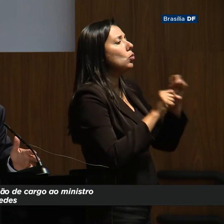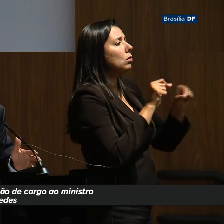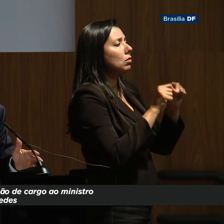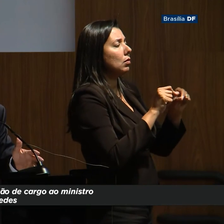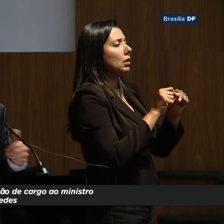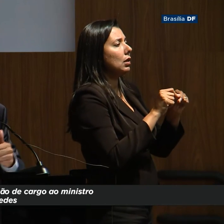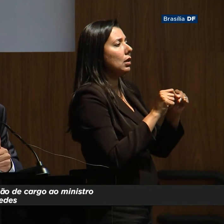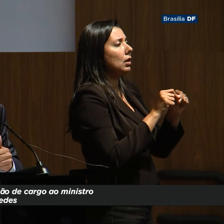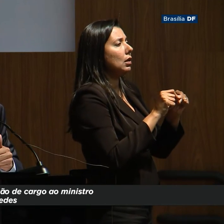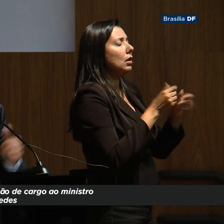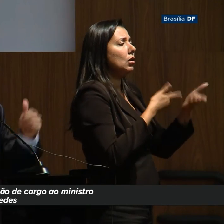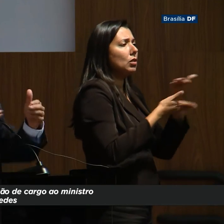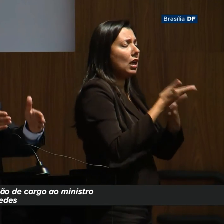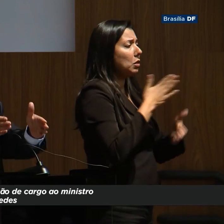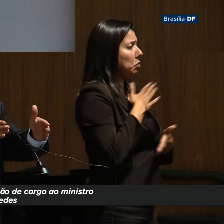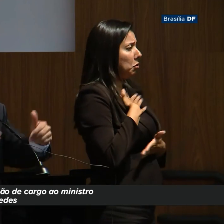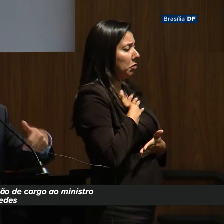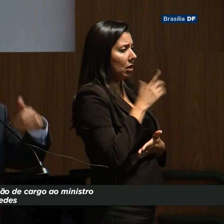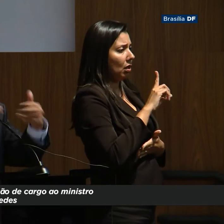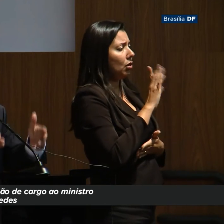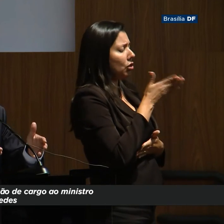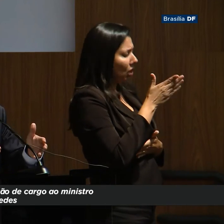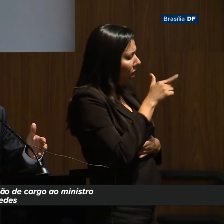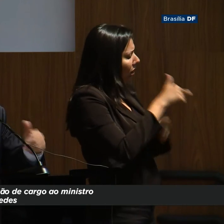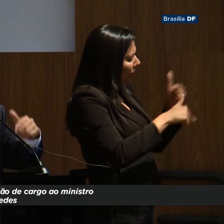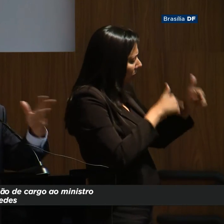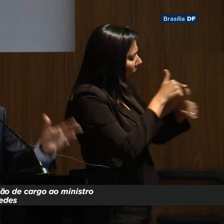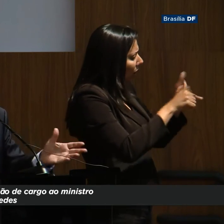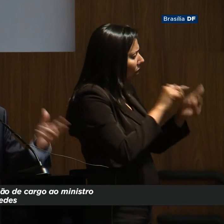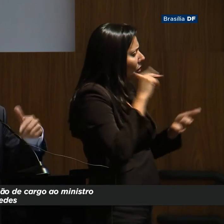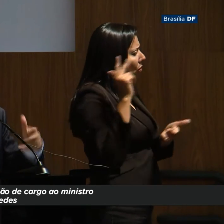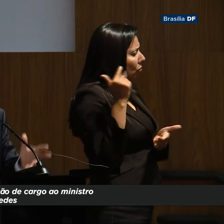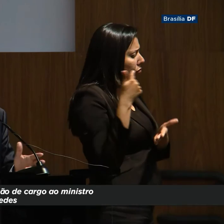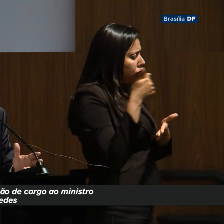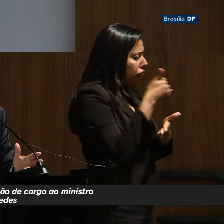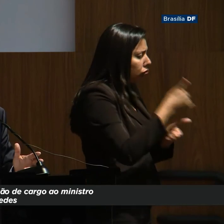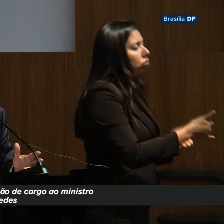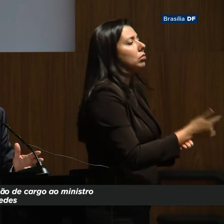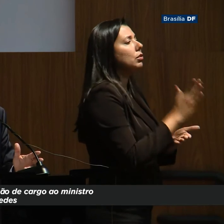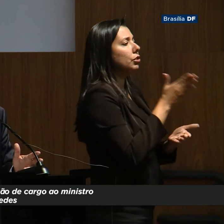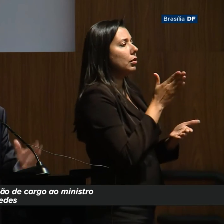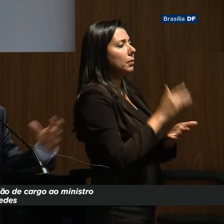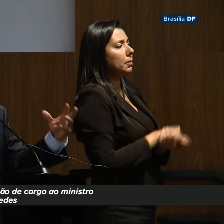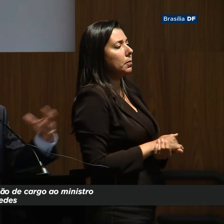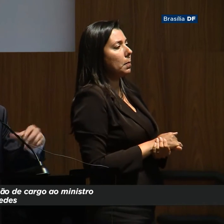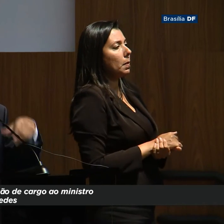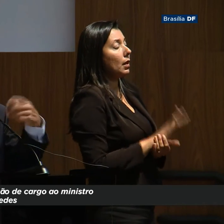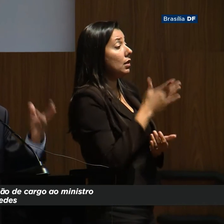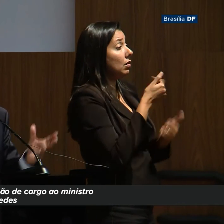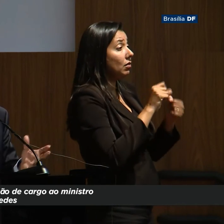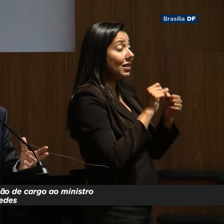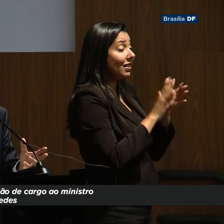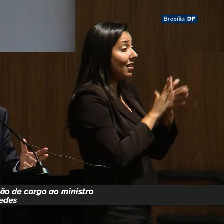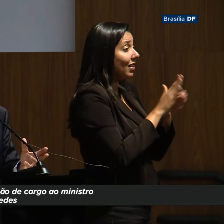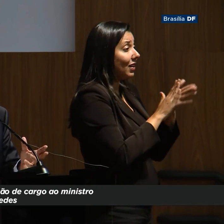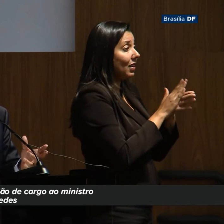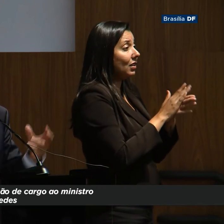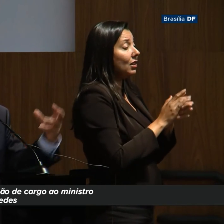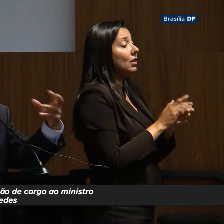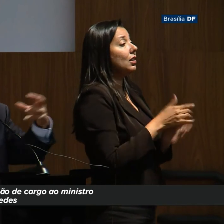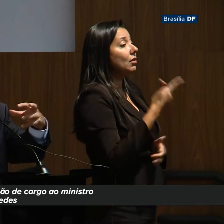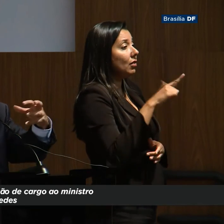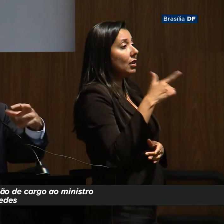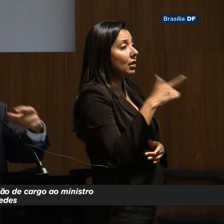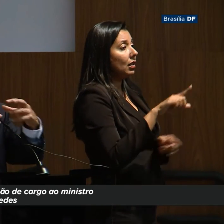equacionado, não é por mim, tem gente já trabalhando nisso há anos, os melhores especialistas estão trabalhando há anos, o que nós estamos fazendo, nós não vamos reinventar a roda,